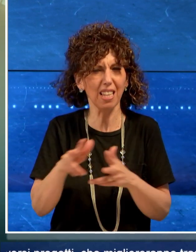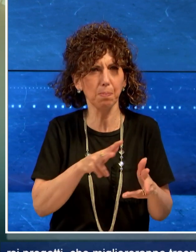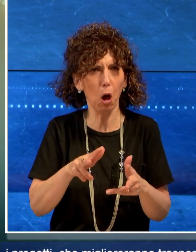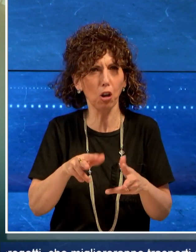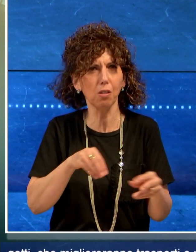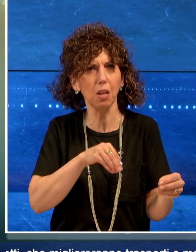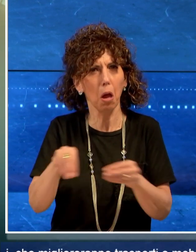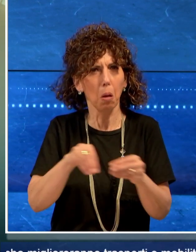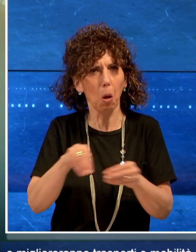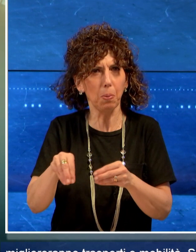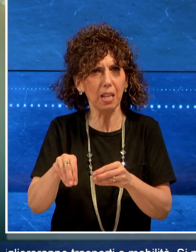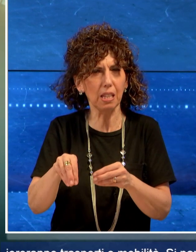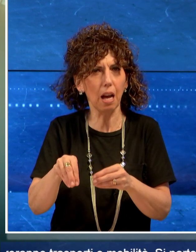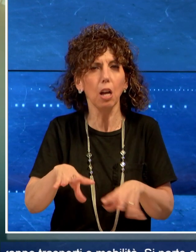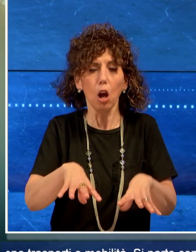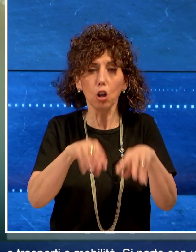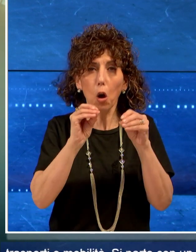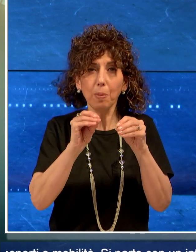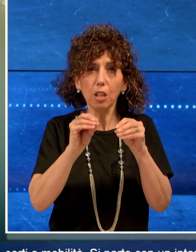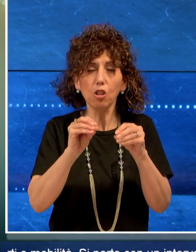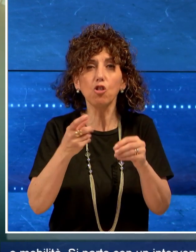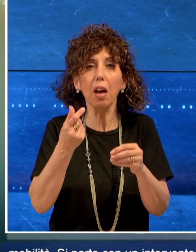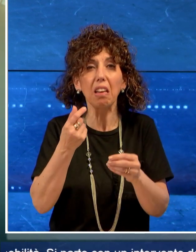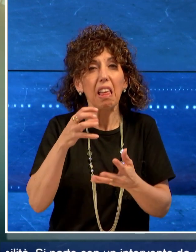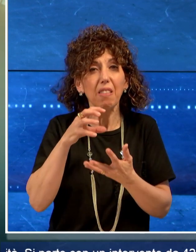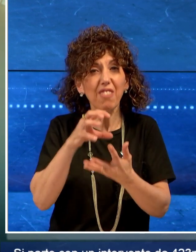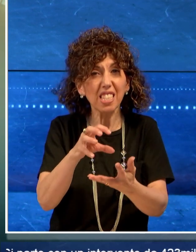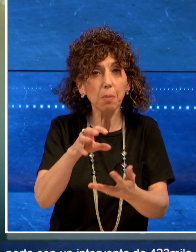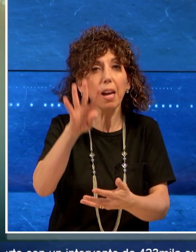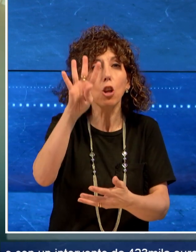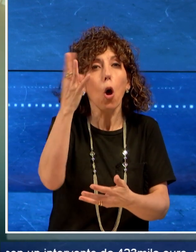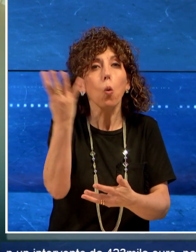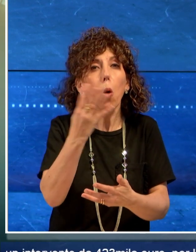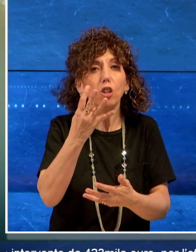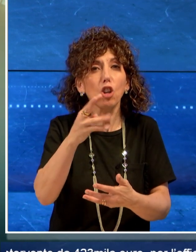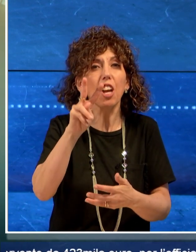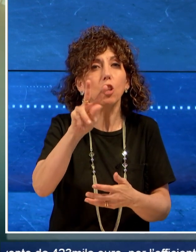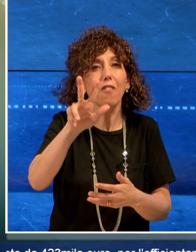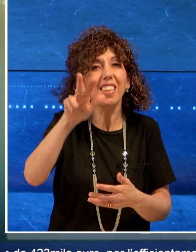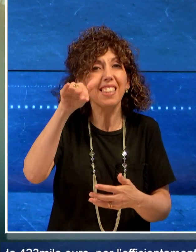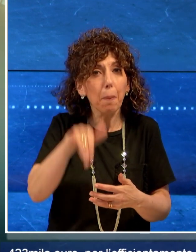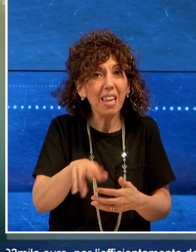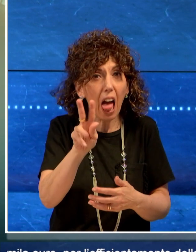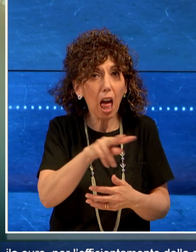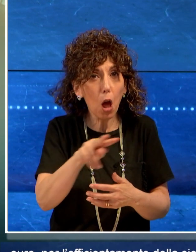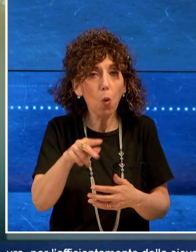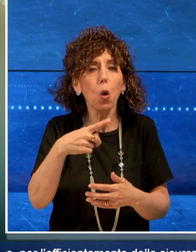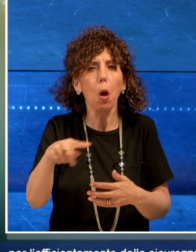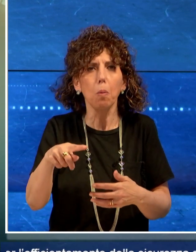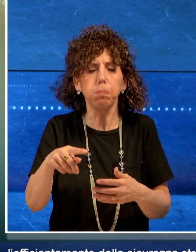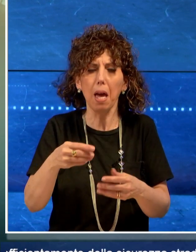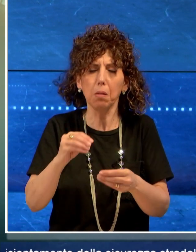mobilità. Si parte con un investimento di 423.000 euro per l